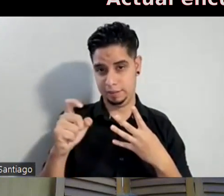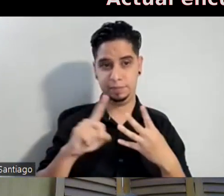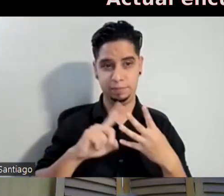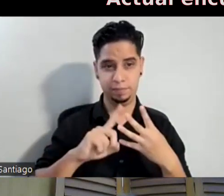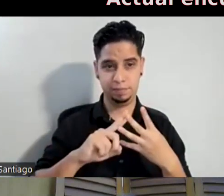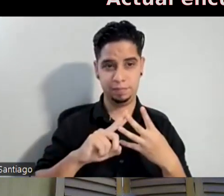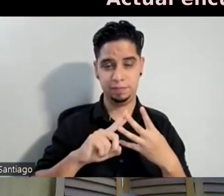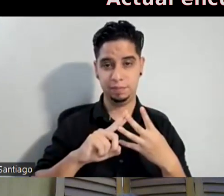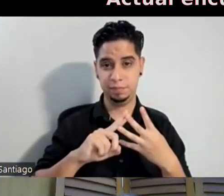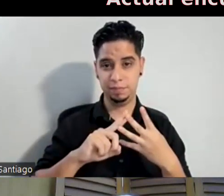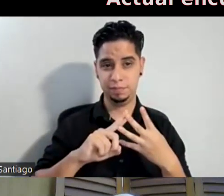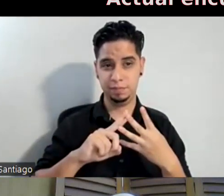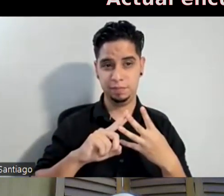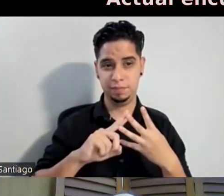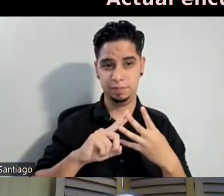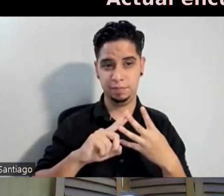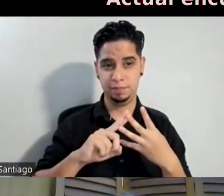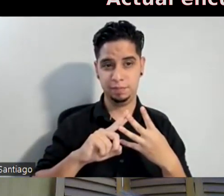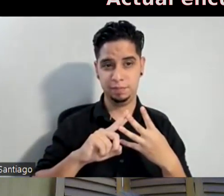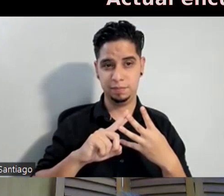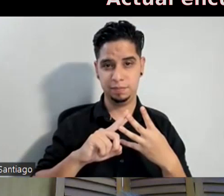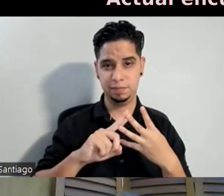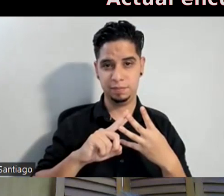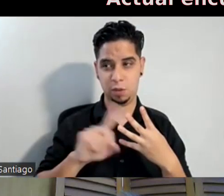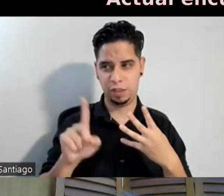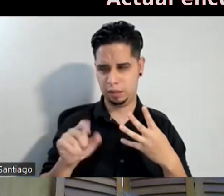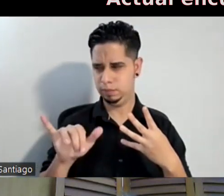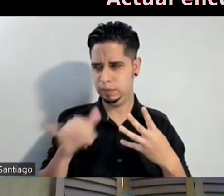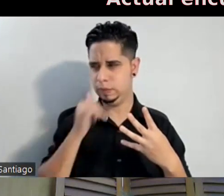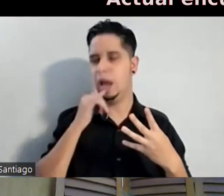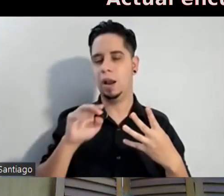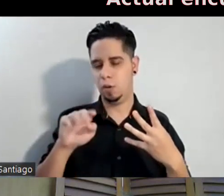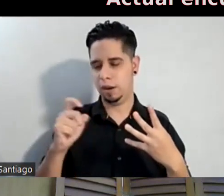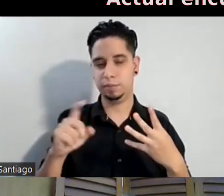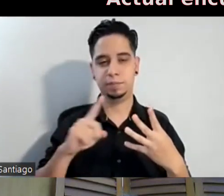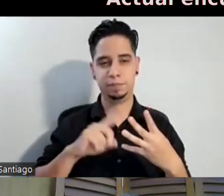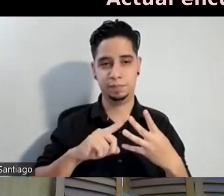Amex con Z. Y con Z también con X. La segunda es Diners Club.